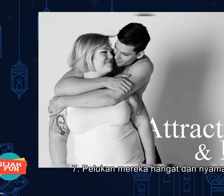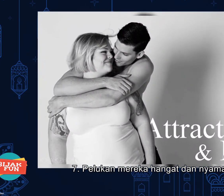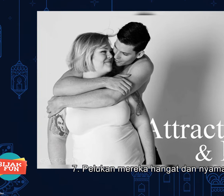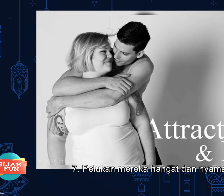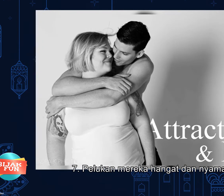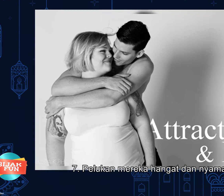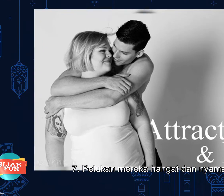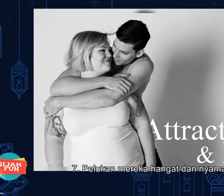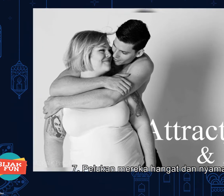dan nyaman.